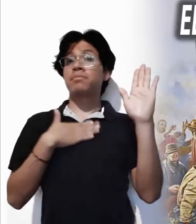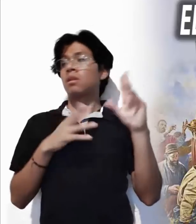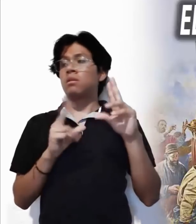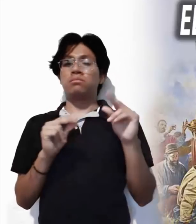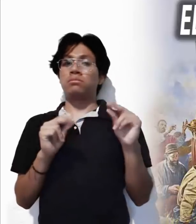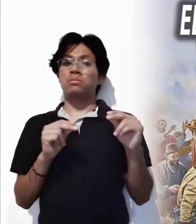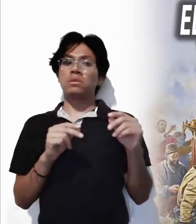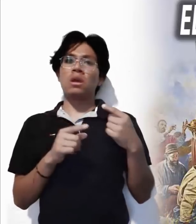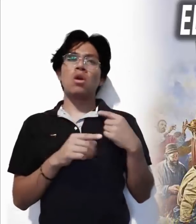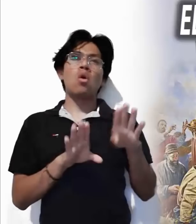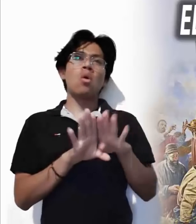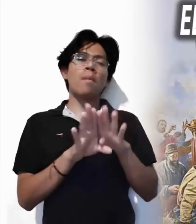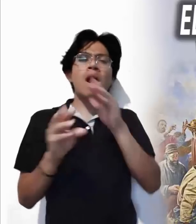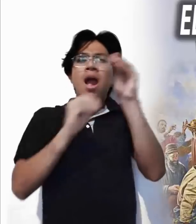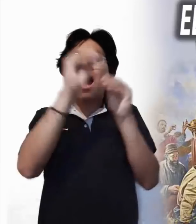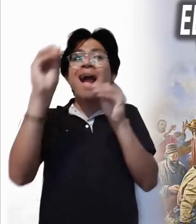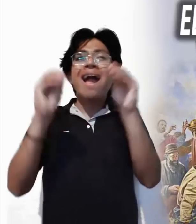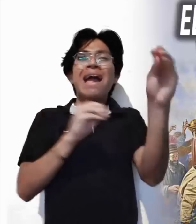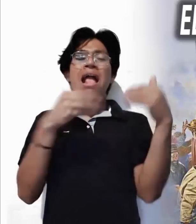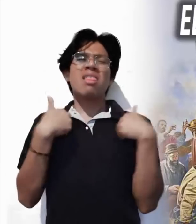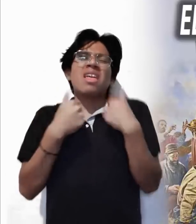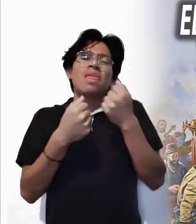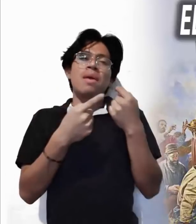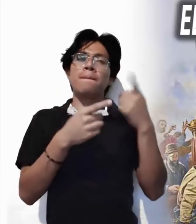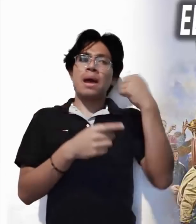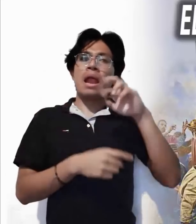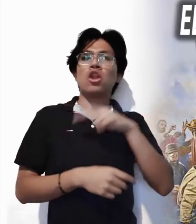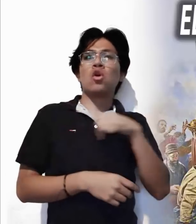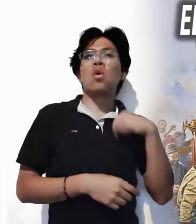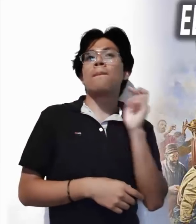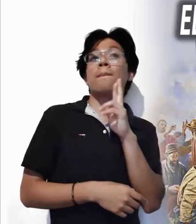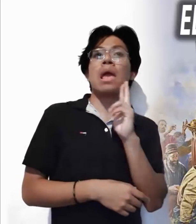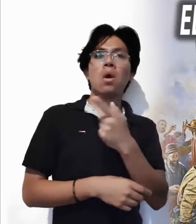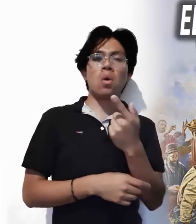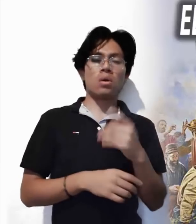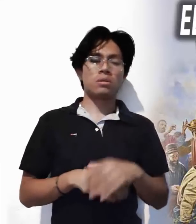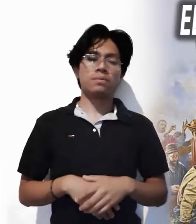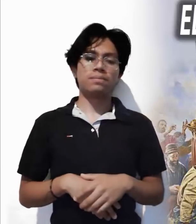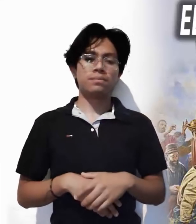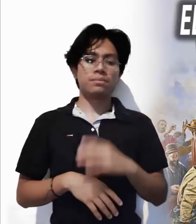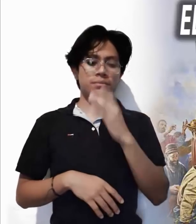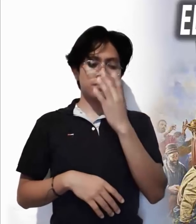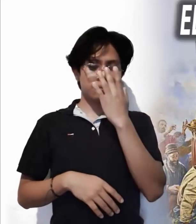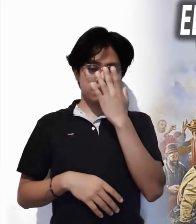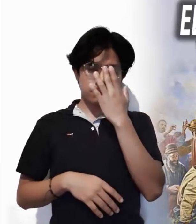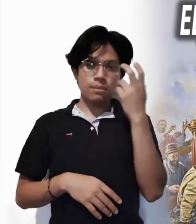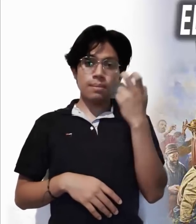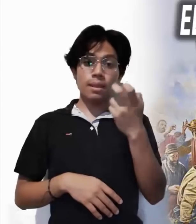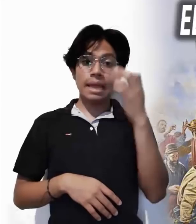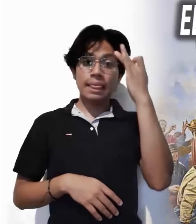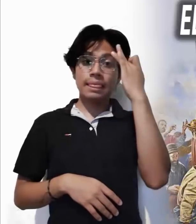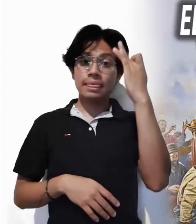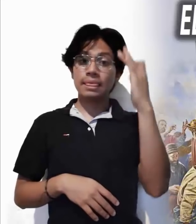compromiso, con componendas y arreglos a nuestros gustos y a nuestras conveniencias. Este